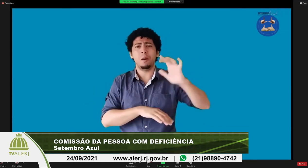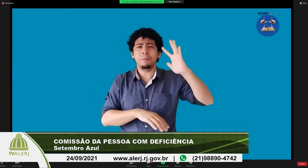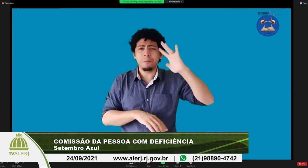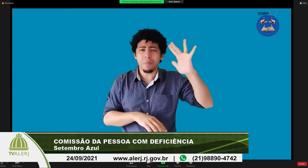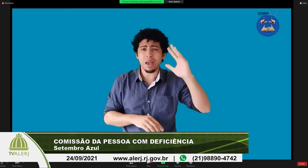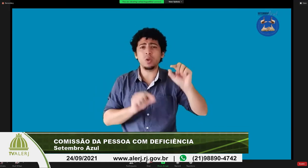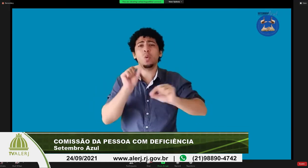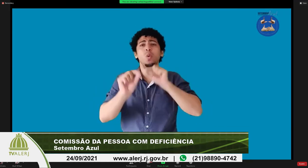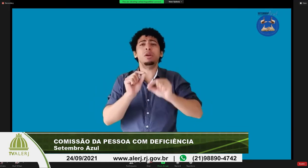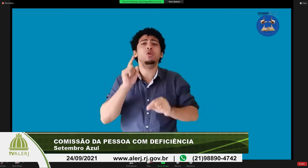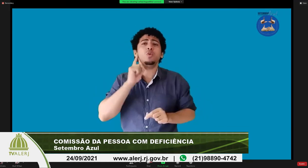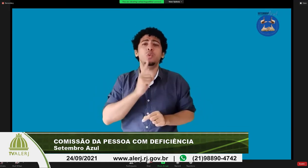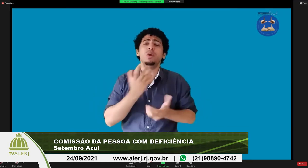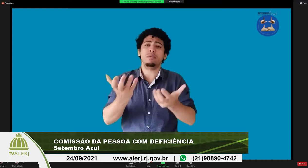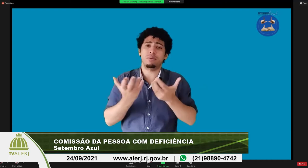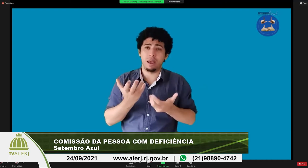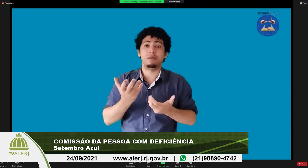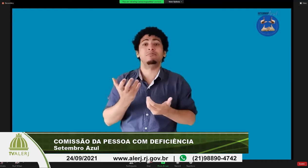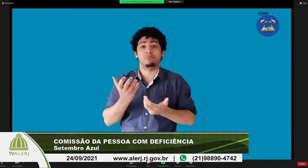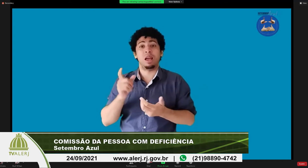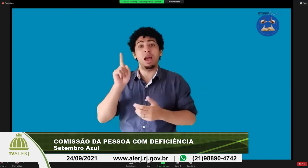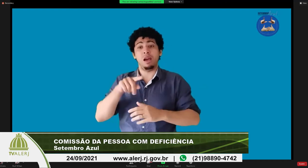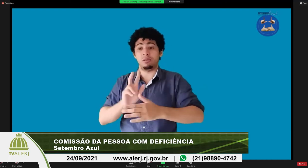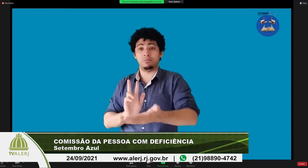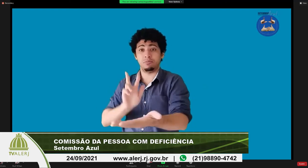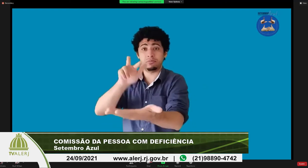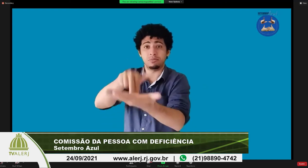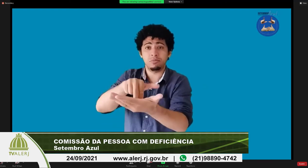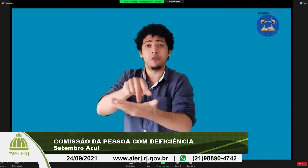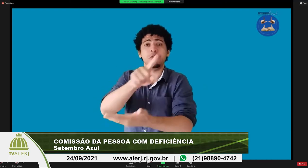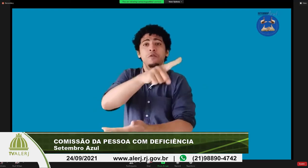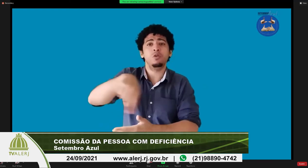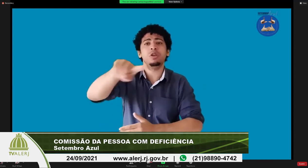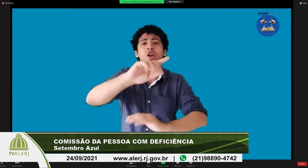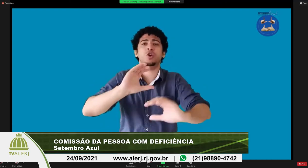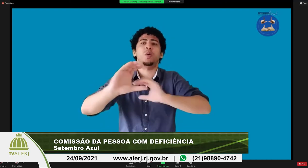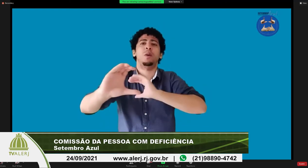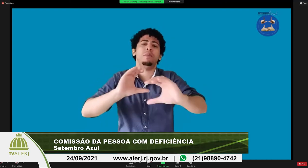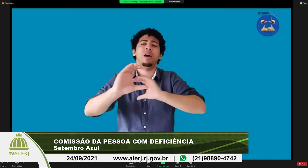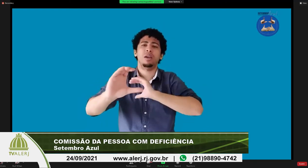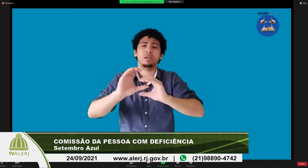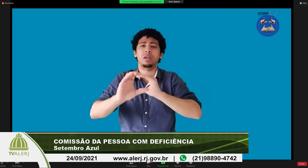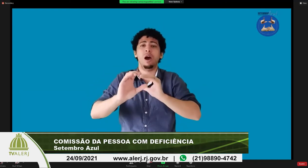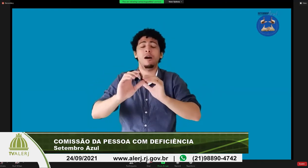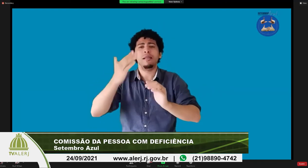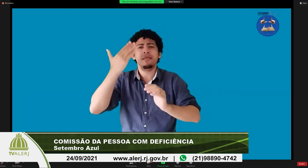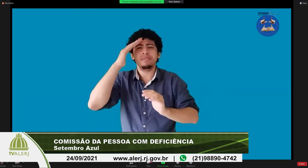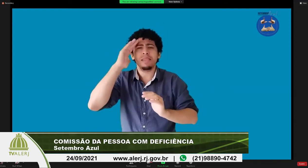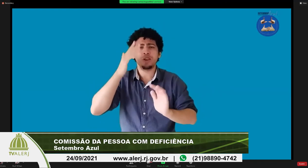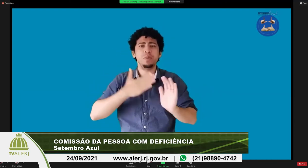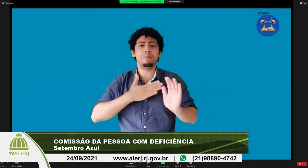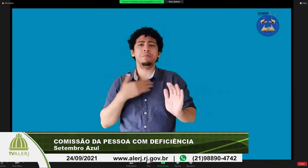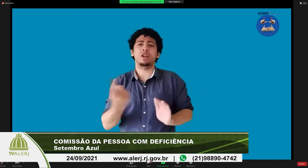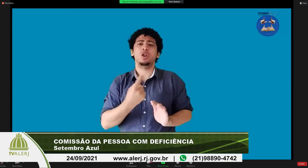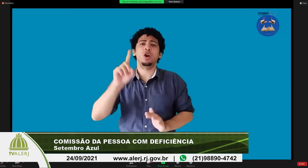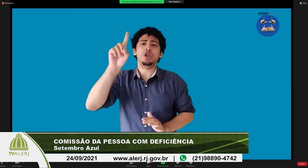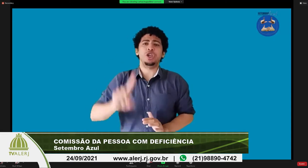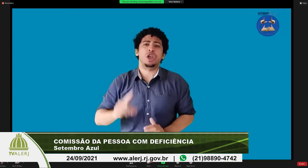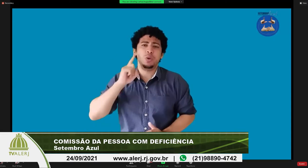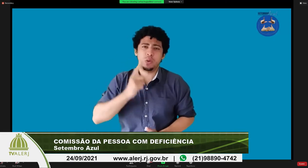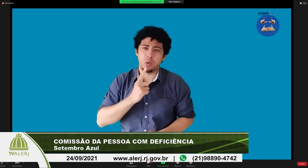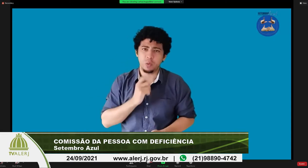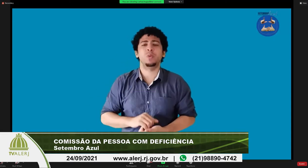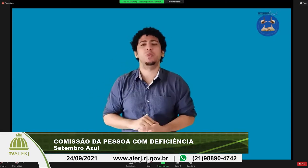deputados estaduais possam pensar nessa questão da pessoa surda nesse momento histórico que vocês possam perceber de ter a comunicação